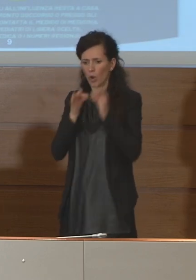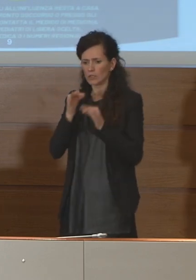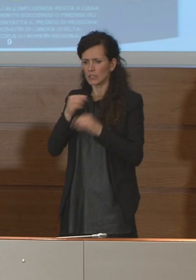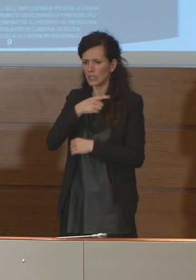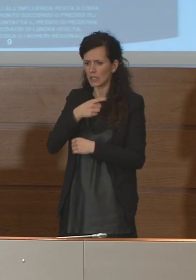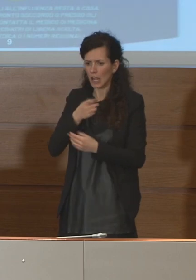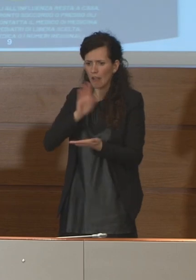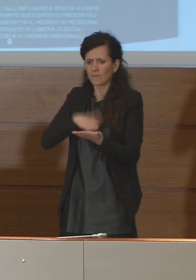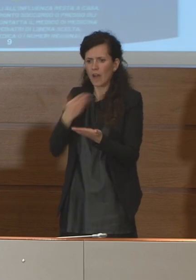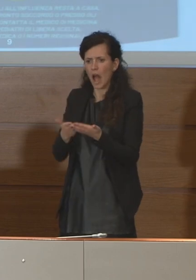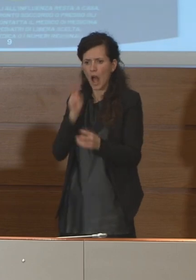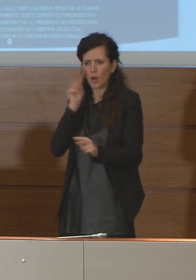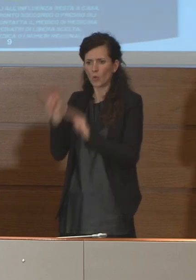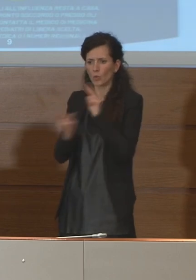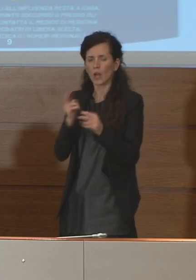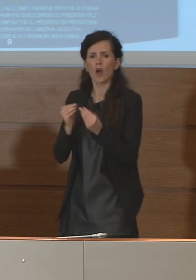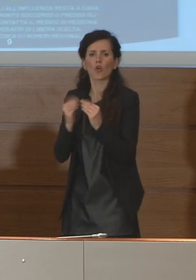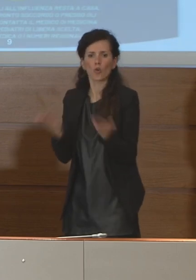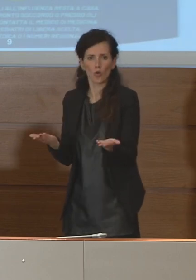numeri? Ecco questa è la domanda.